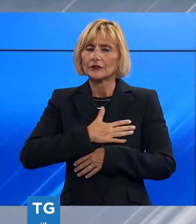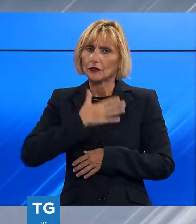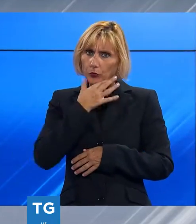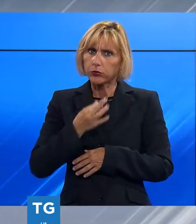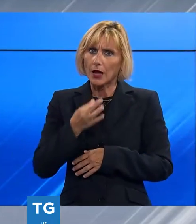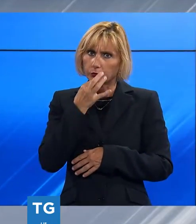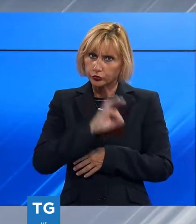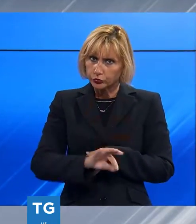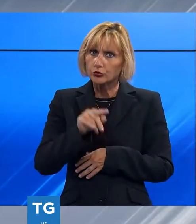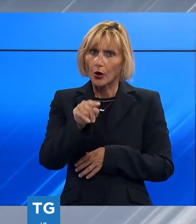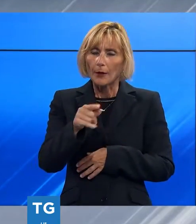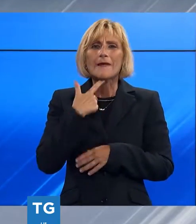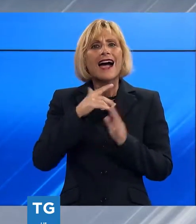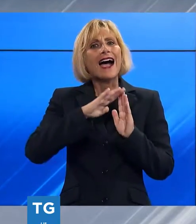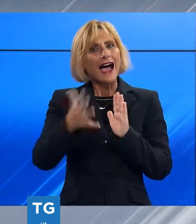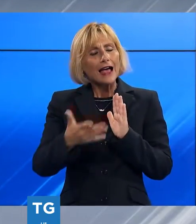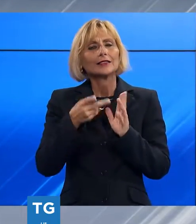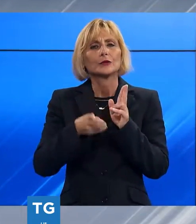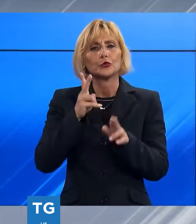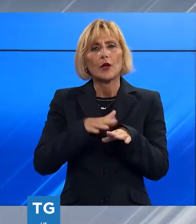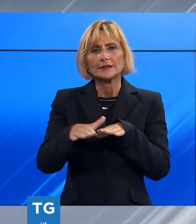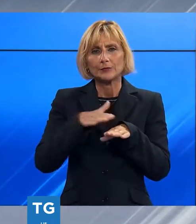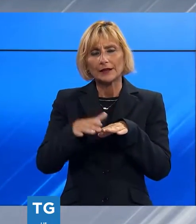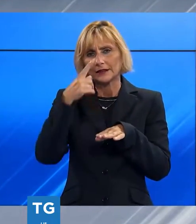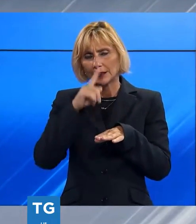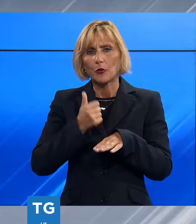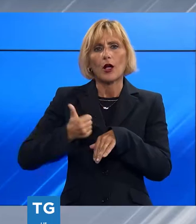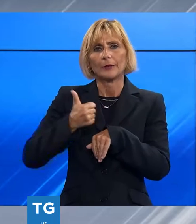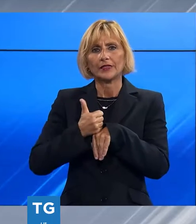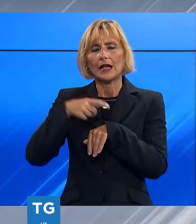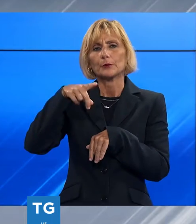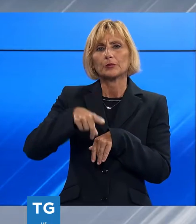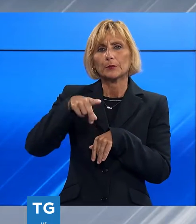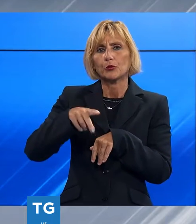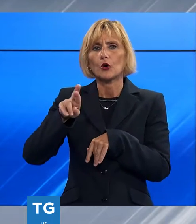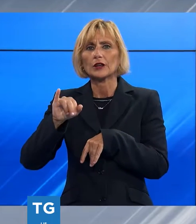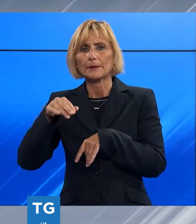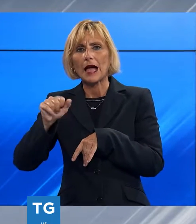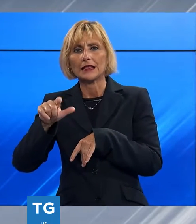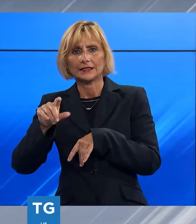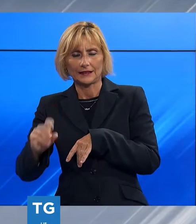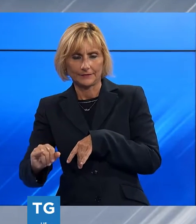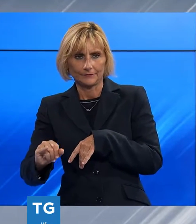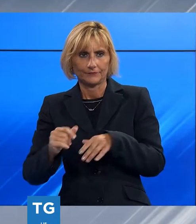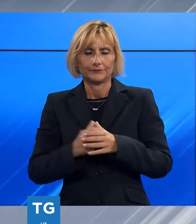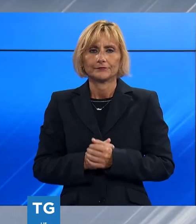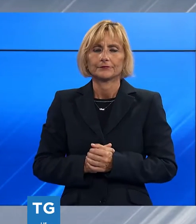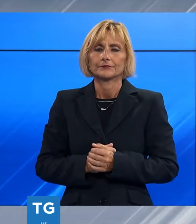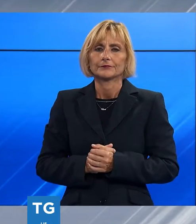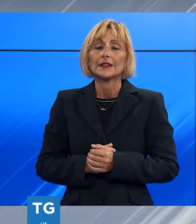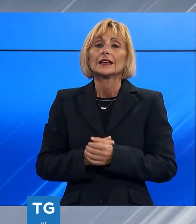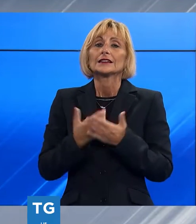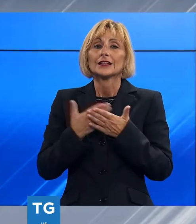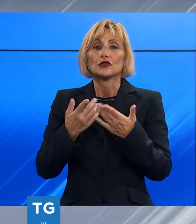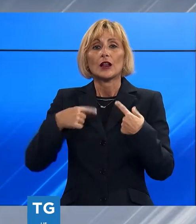ma ci sono anche più esperti come il capitano Pippo Rimanti. Ben trovati a questa edizione del